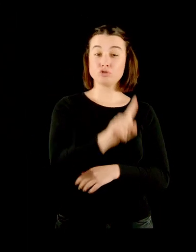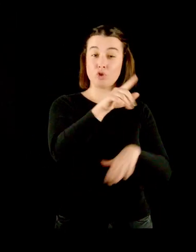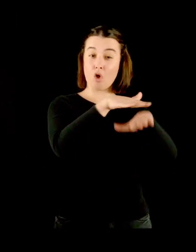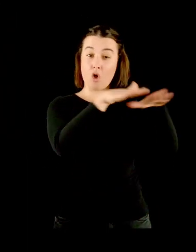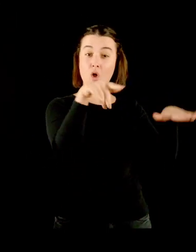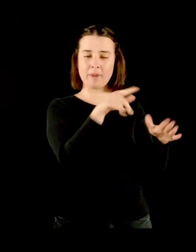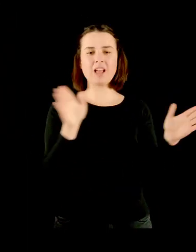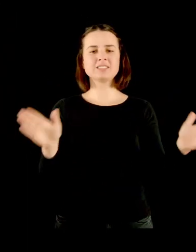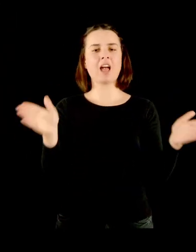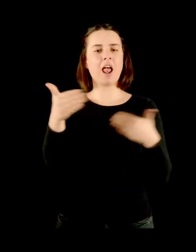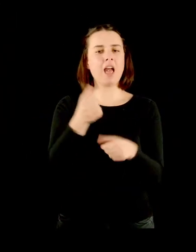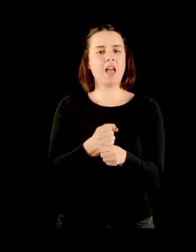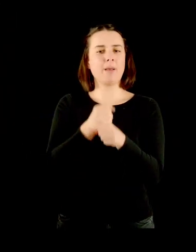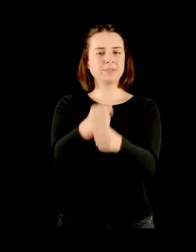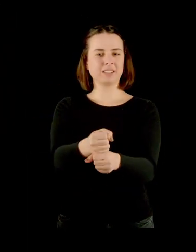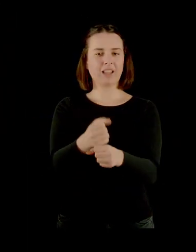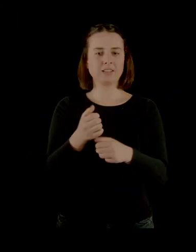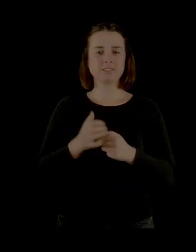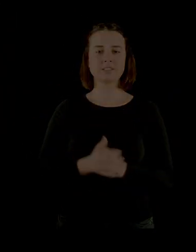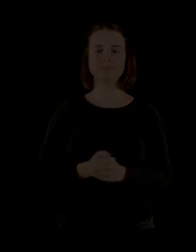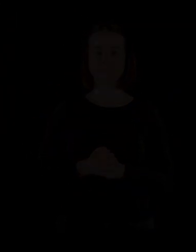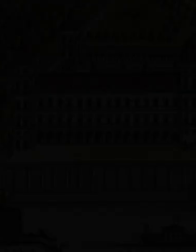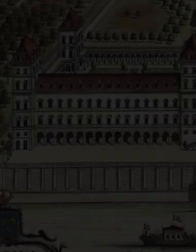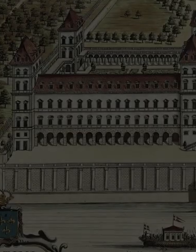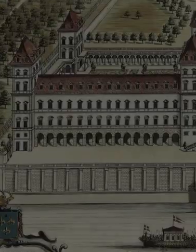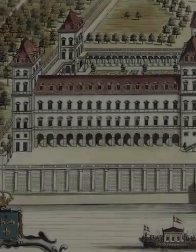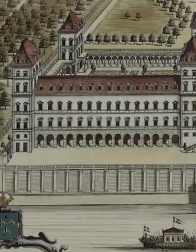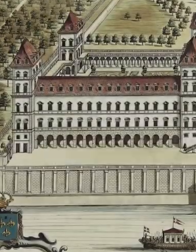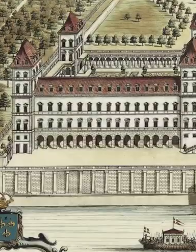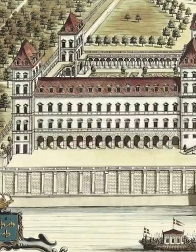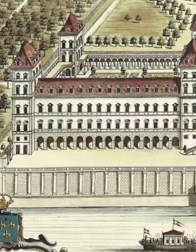e la sala di rappresentanza al piano superiore.